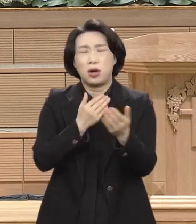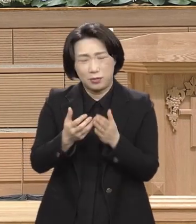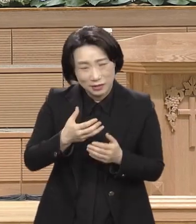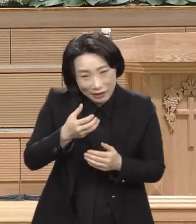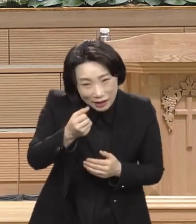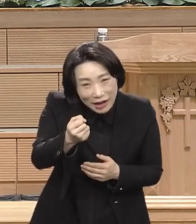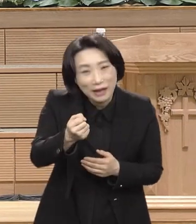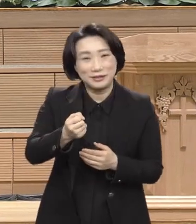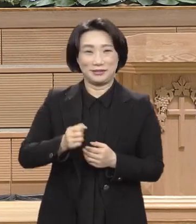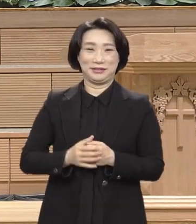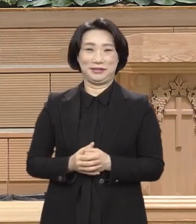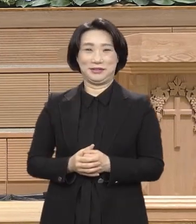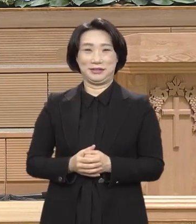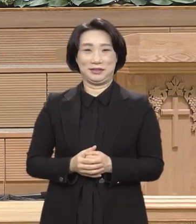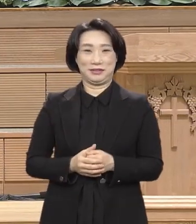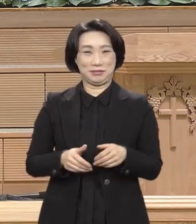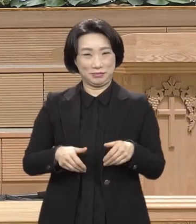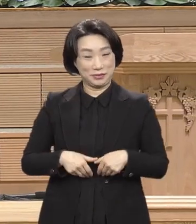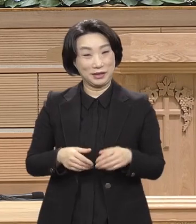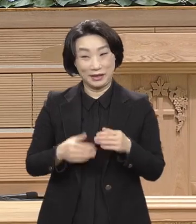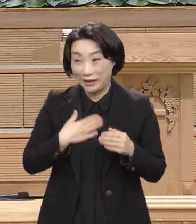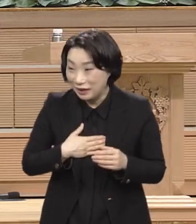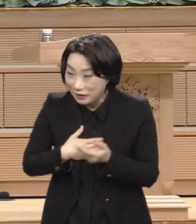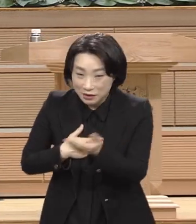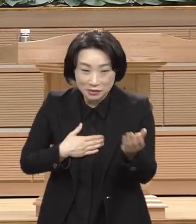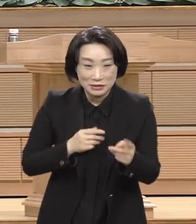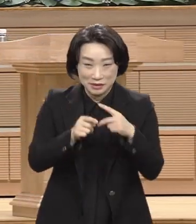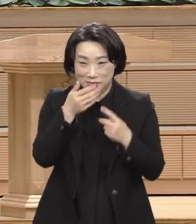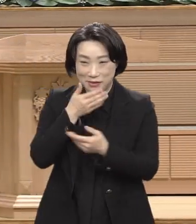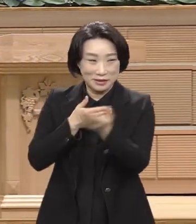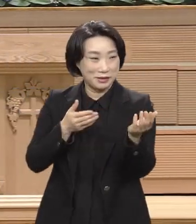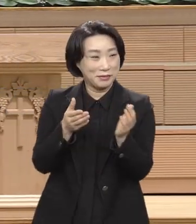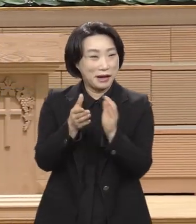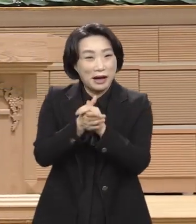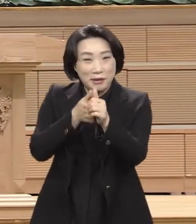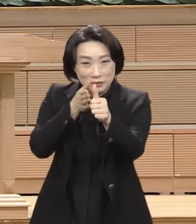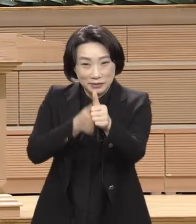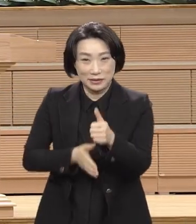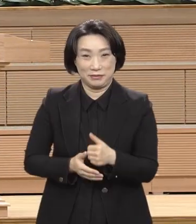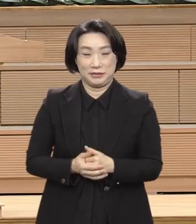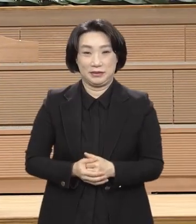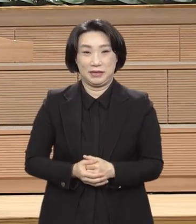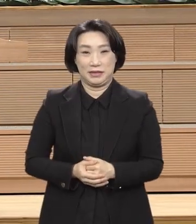분이라든지. 알아들었으면 아멘합시다. 그런 거예요.